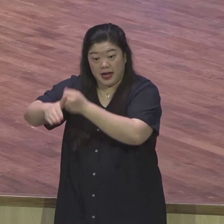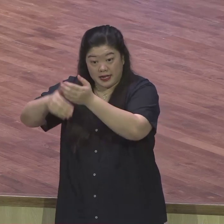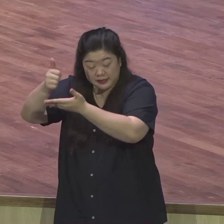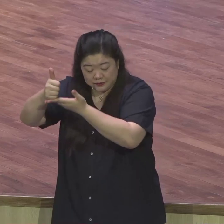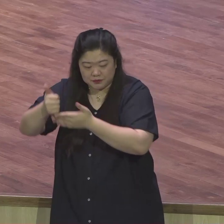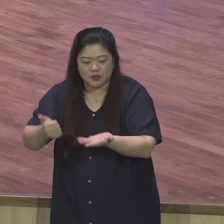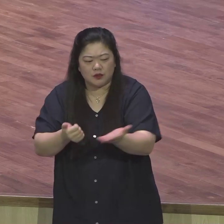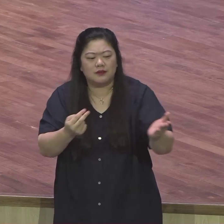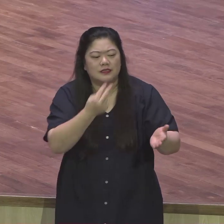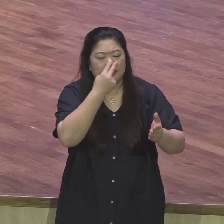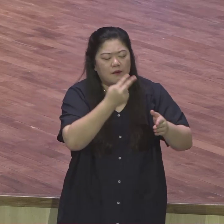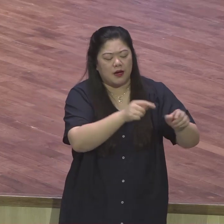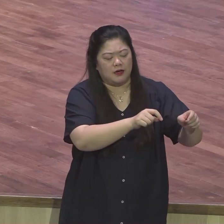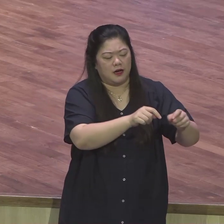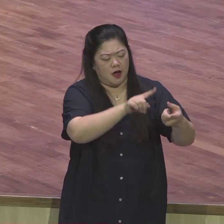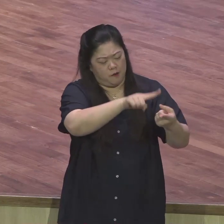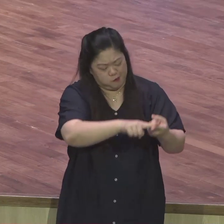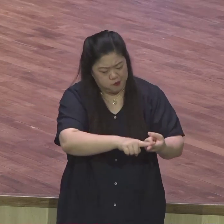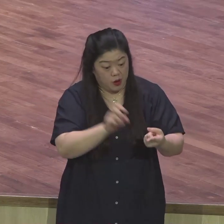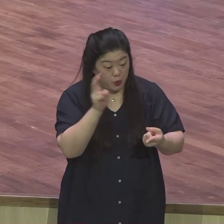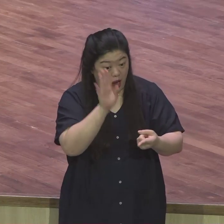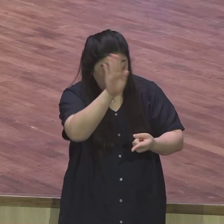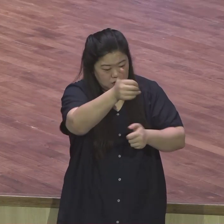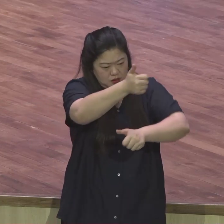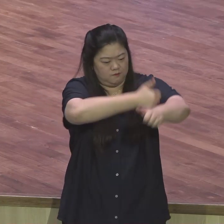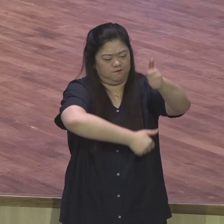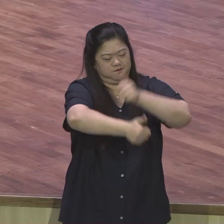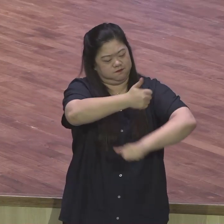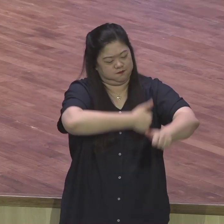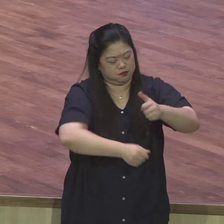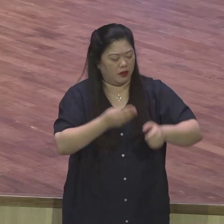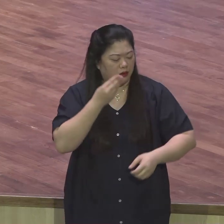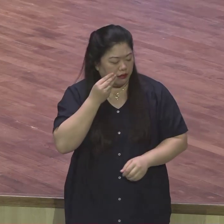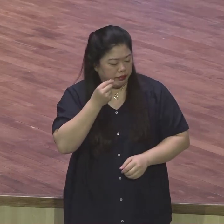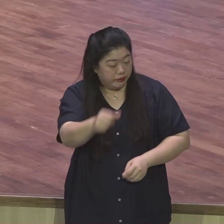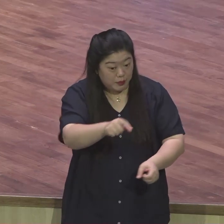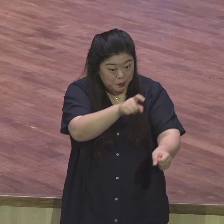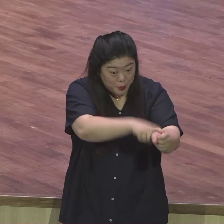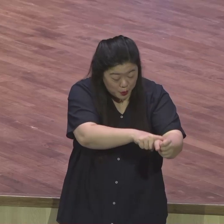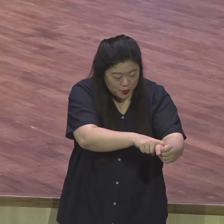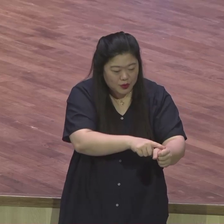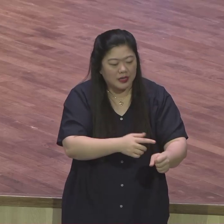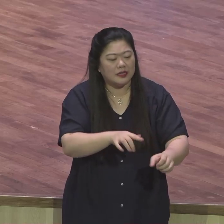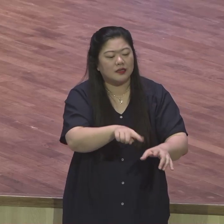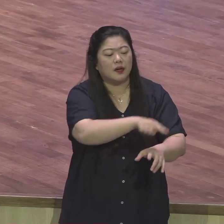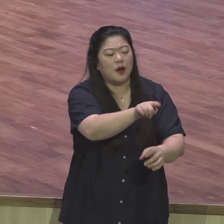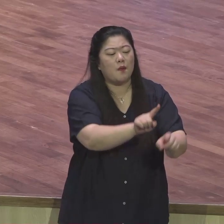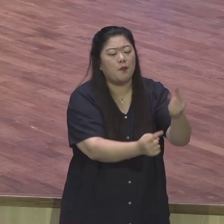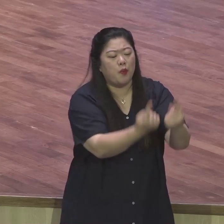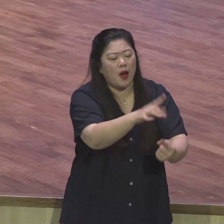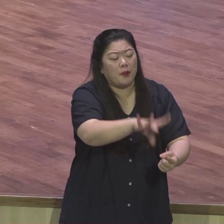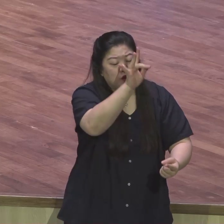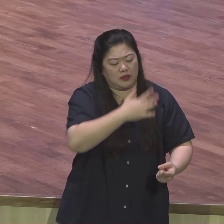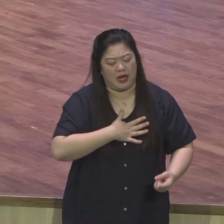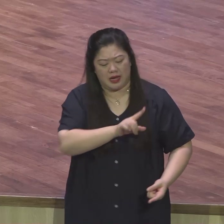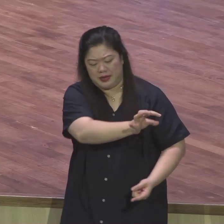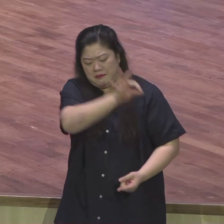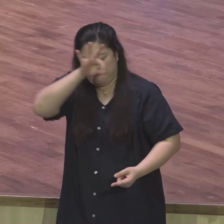보존하고 당신들의 후손을 세상에 두시려고 나를 당신들보다 먼저 보내셨나니 그런 적 나를